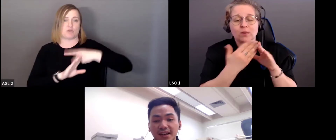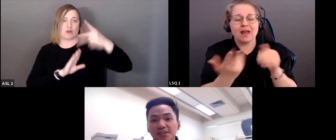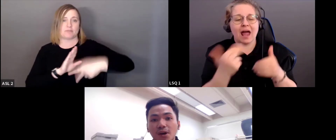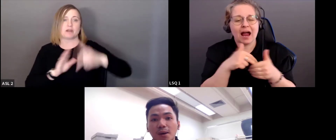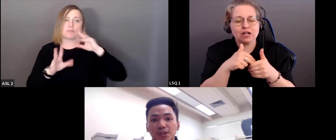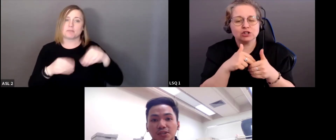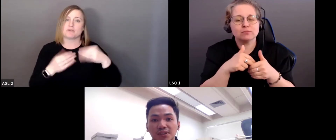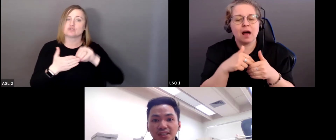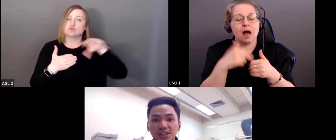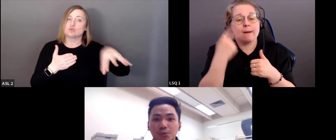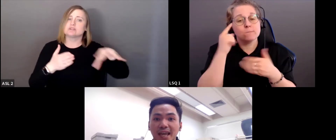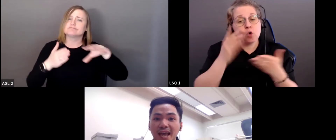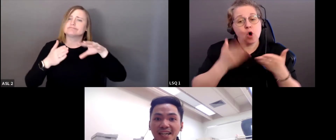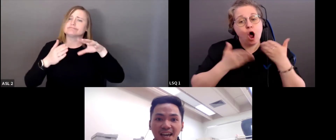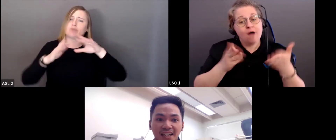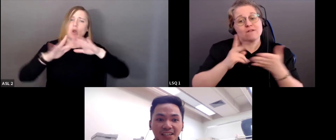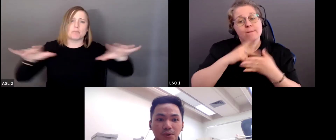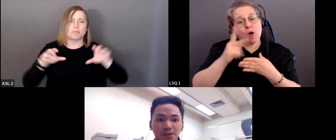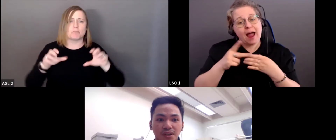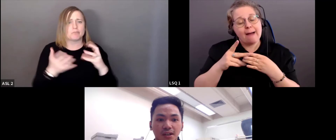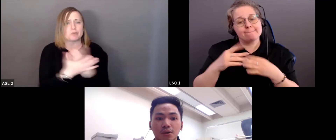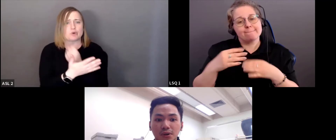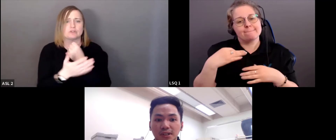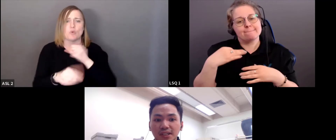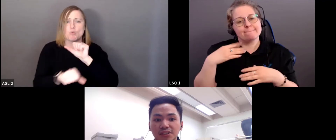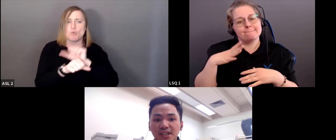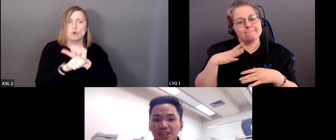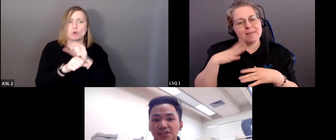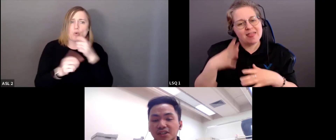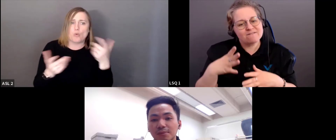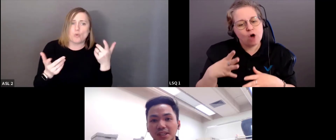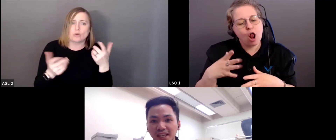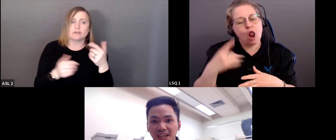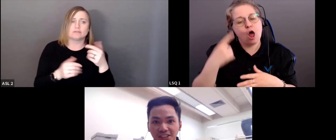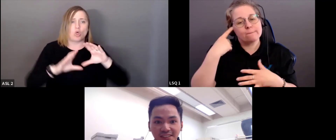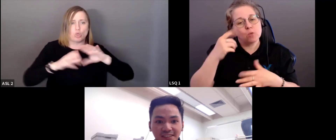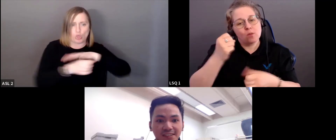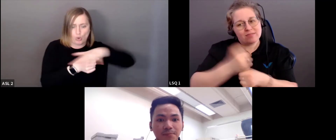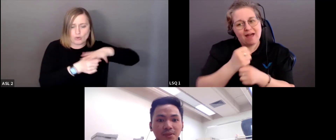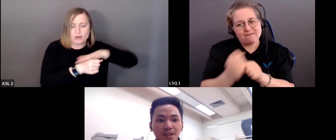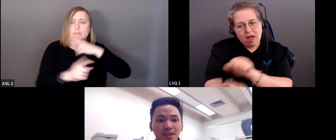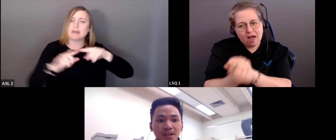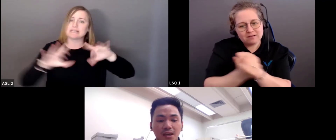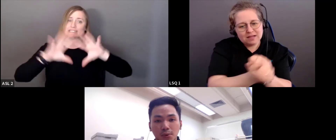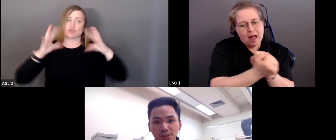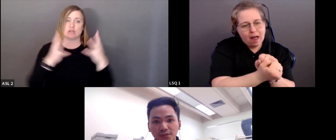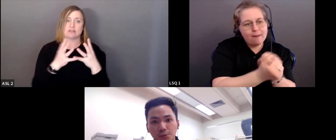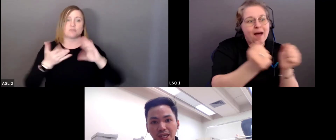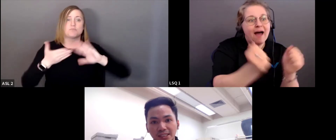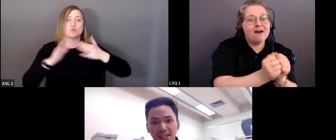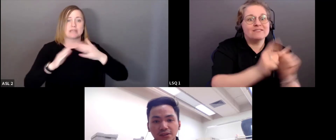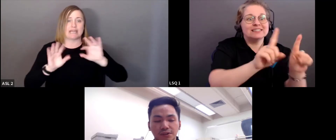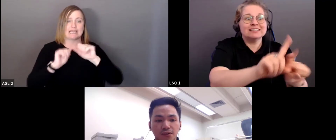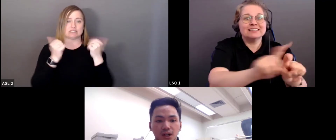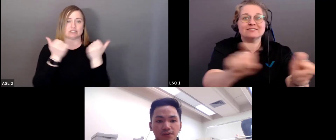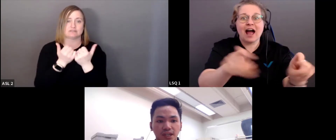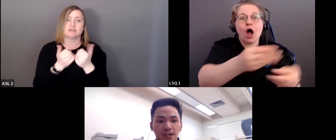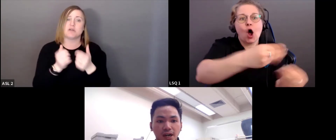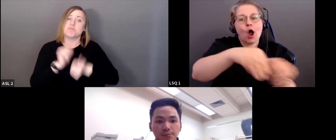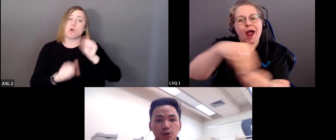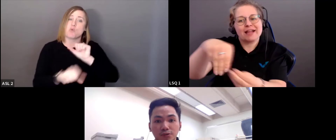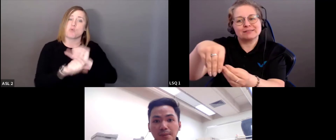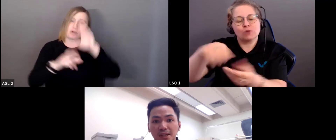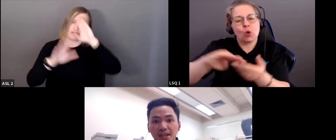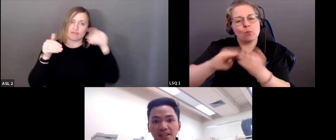programmes de bénévolat aux étudiants, qui leur permet donc de travailler main dans la main avec des organismes communautaires locaux et